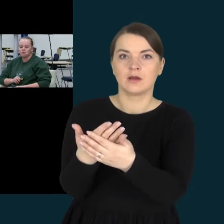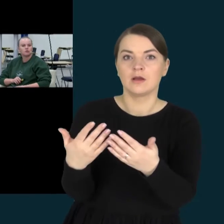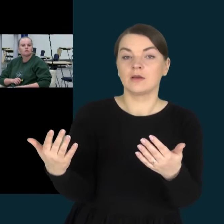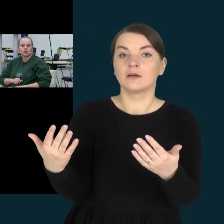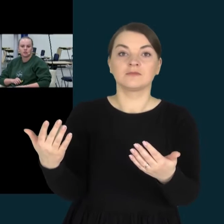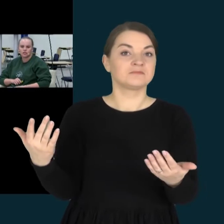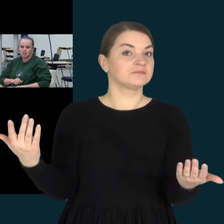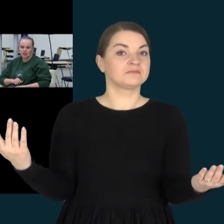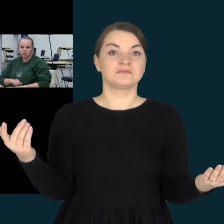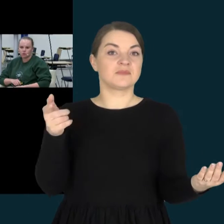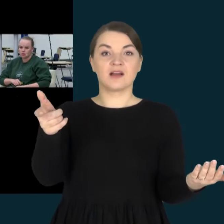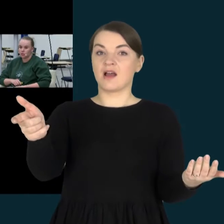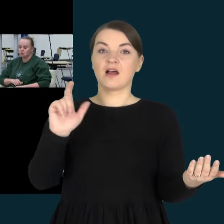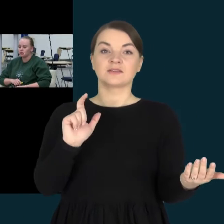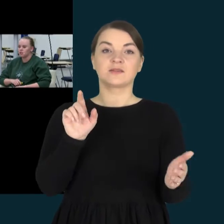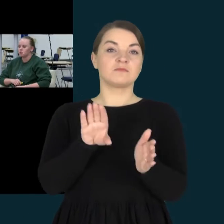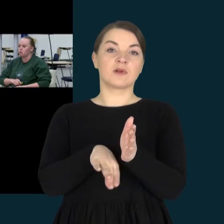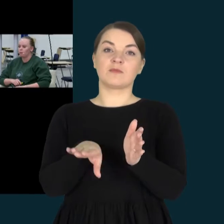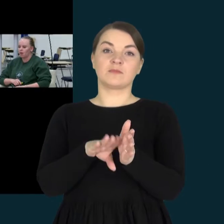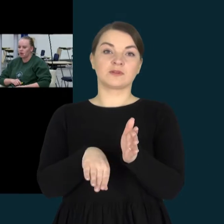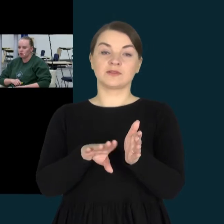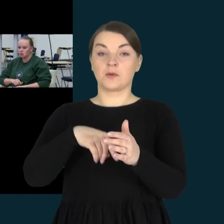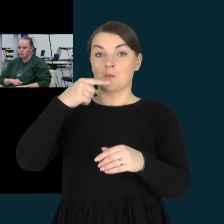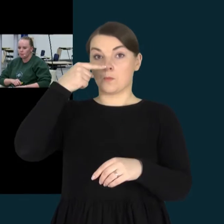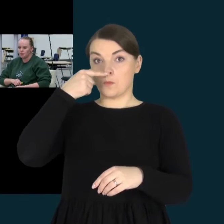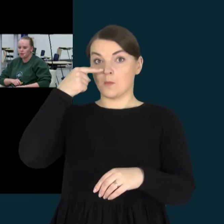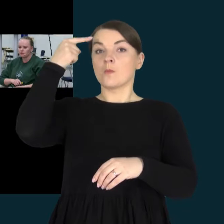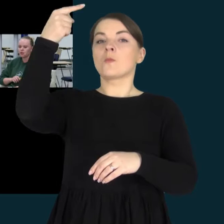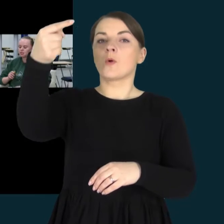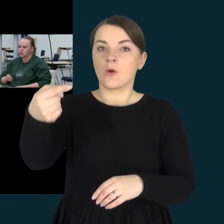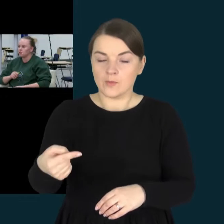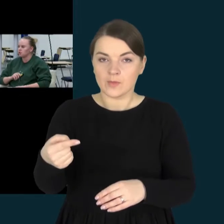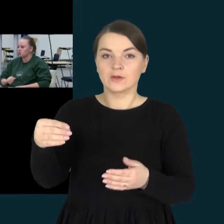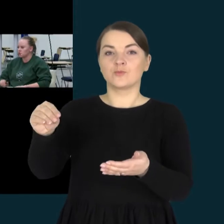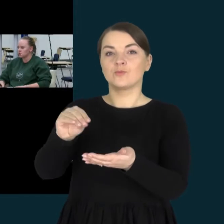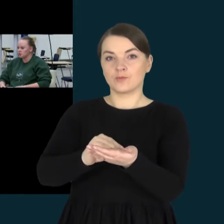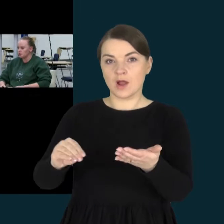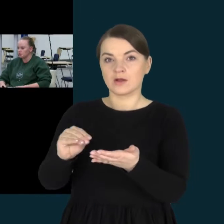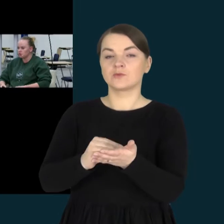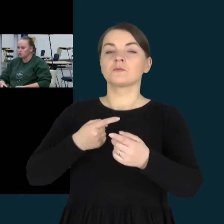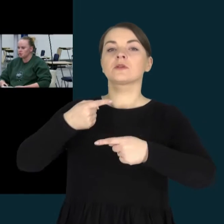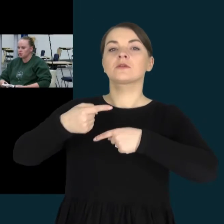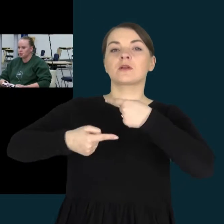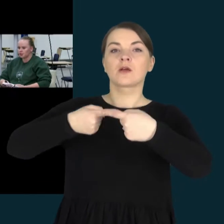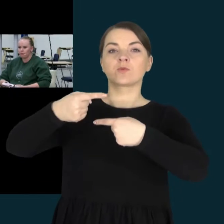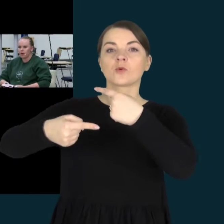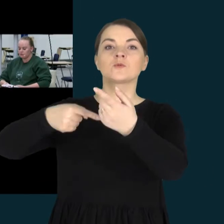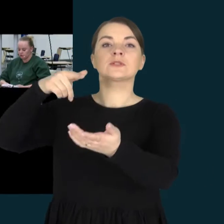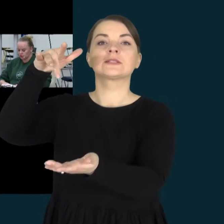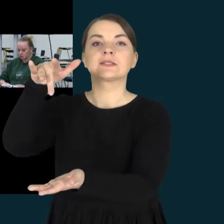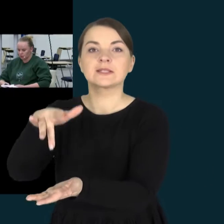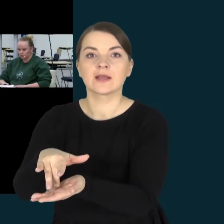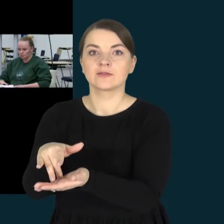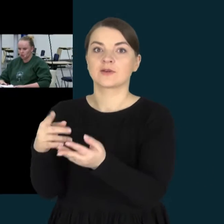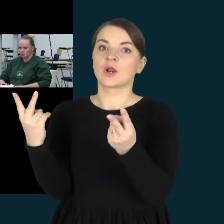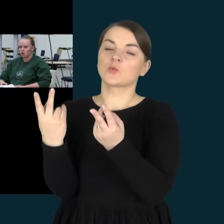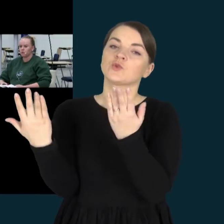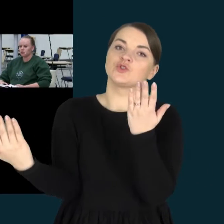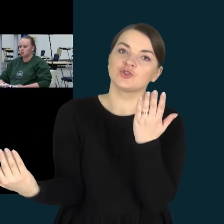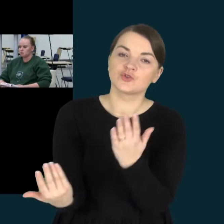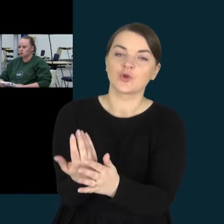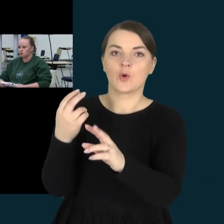Gavome vieną atsakymą, kreipkitės po metų, vėlgi į raidos centrą ir darykite pervertinimą.